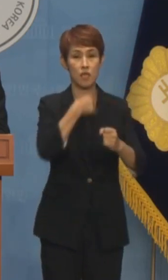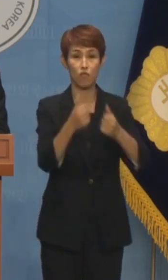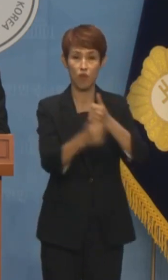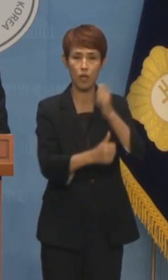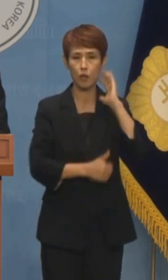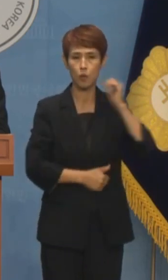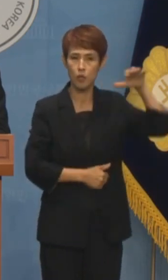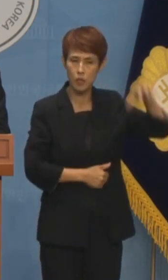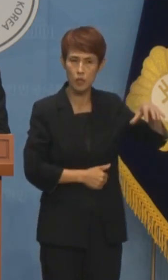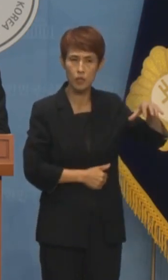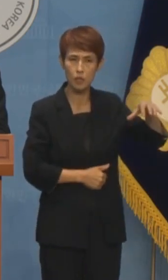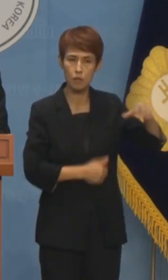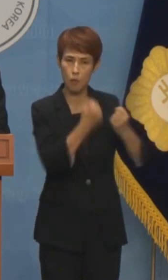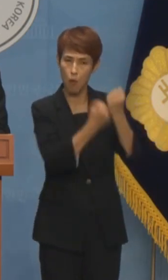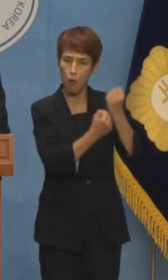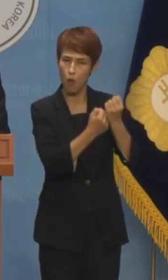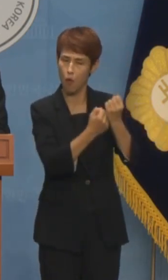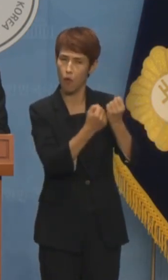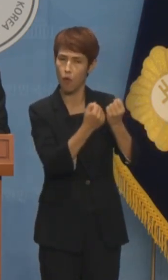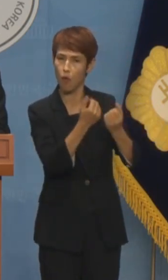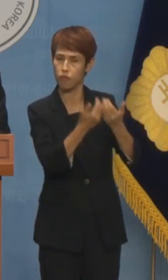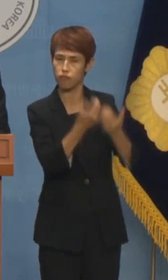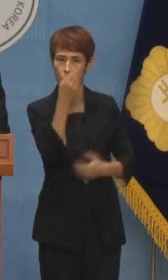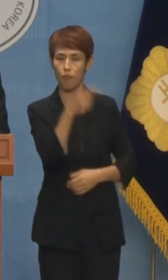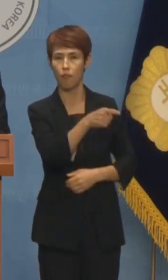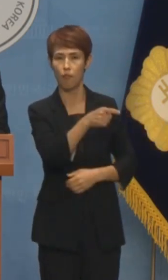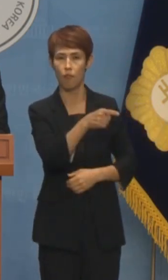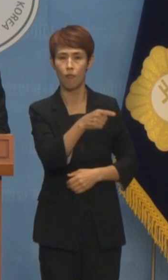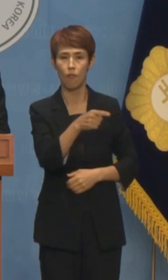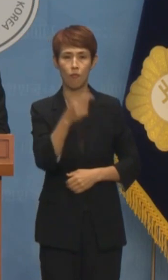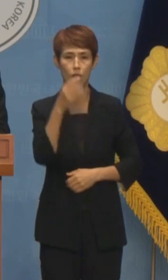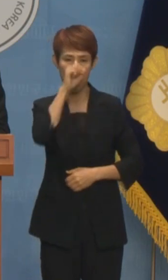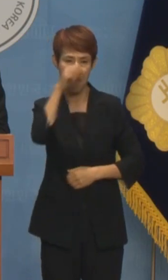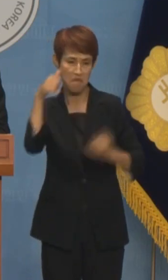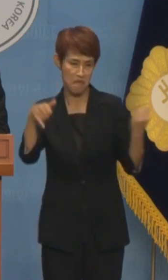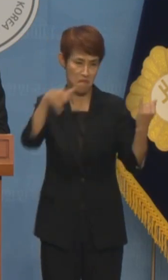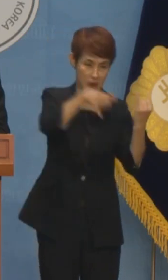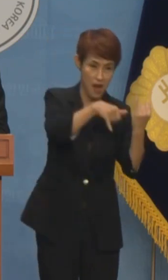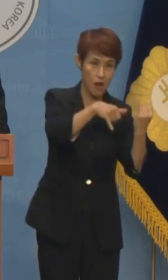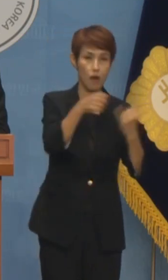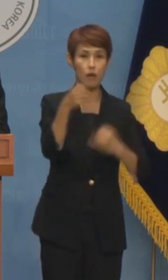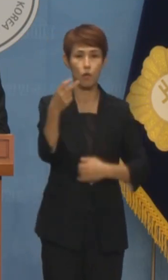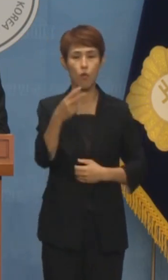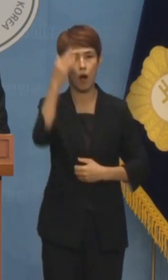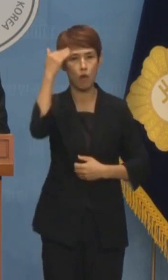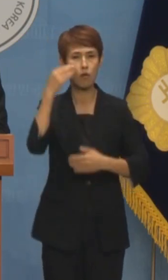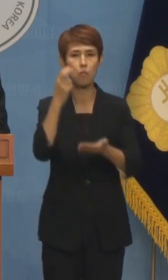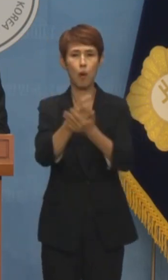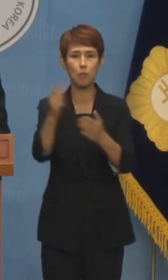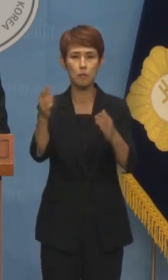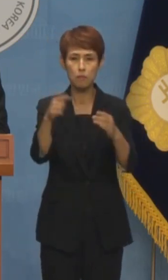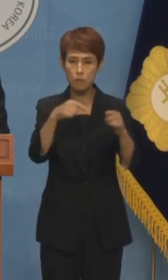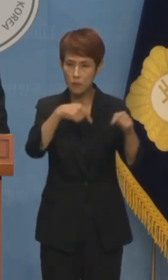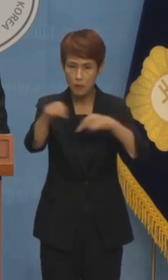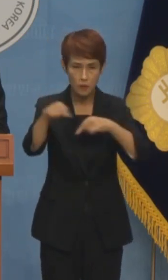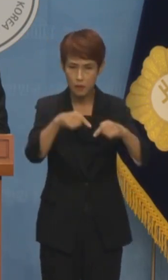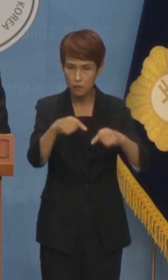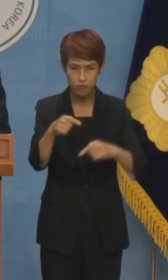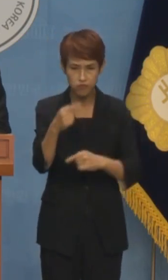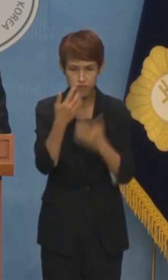배치되고 검찰이 수사를 뭉개며 명품백은 물론 대한민국 법치의 행방이 묘연합니다.